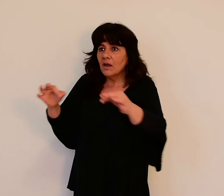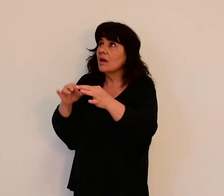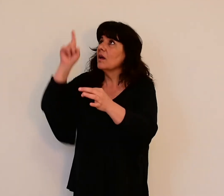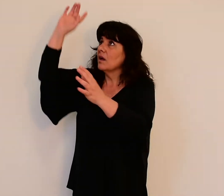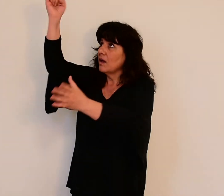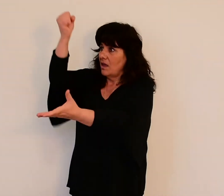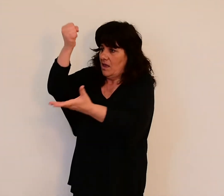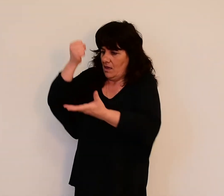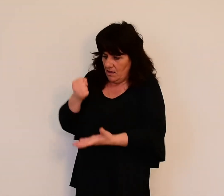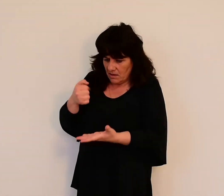héritage ?